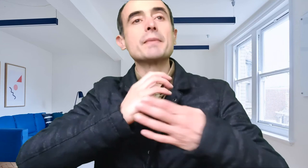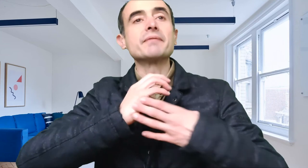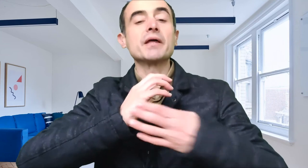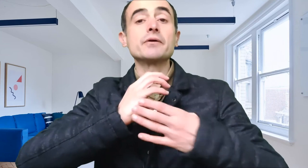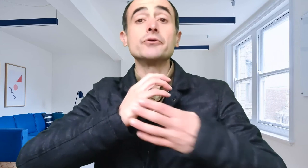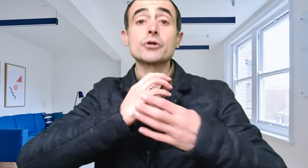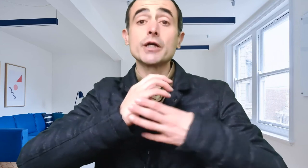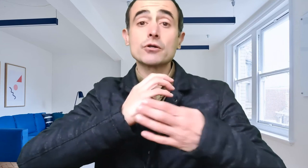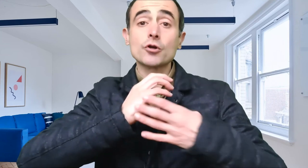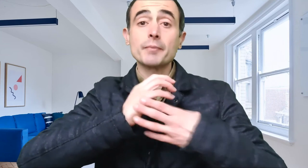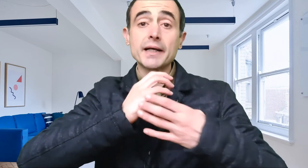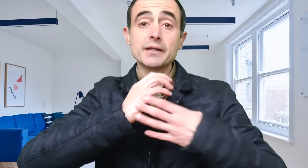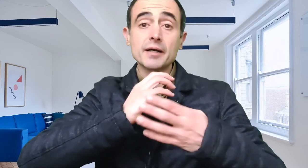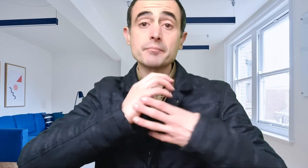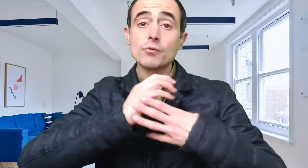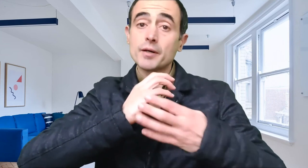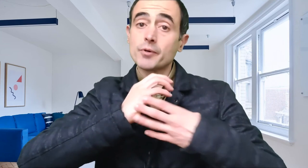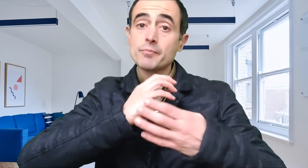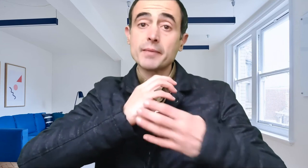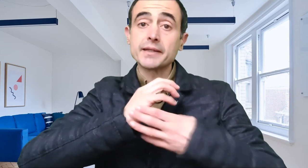mente yo quiero normalizar mi cuerpo y mi mente